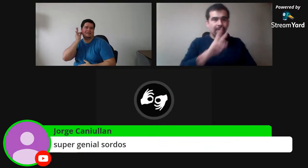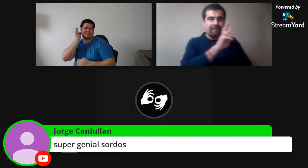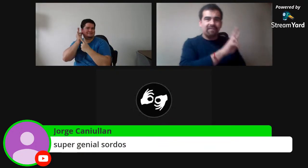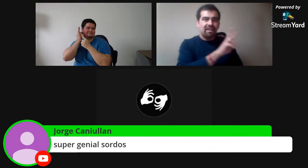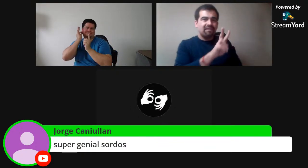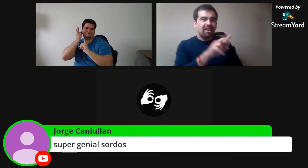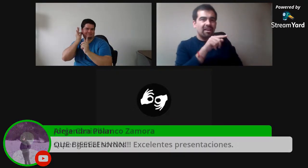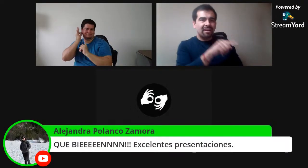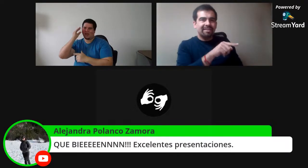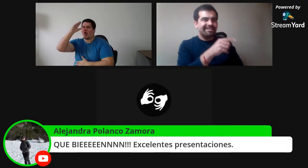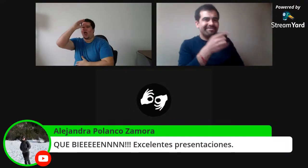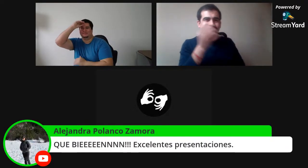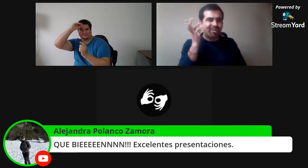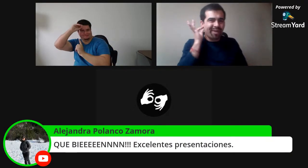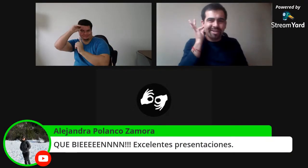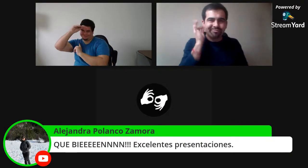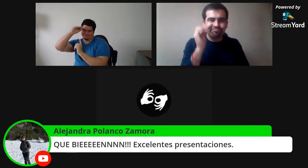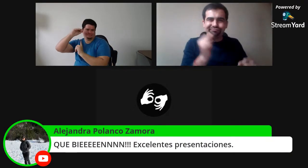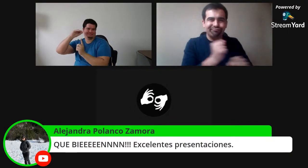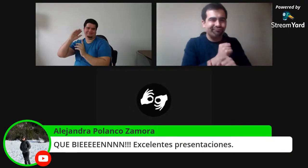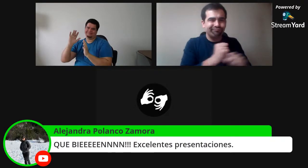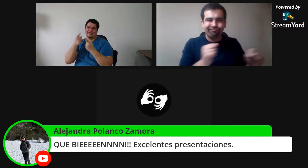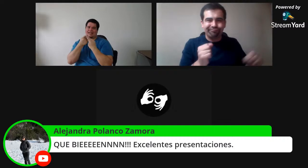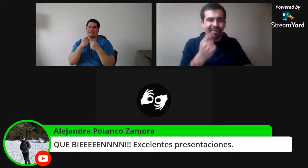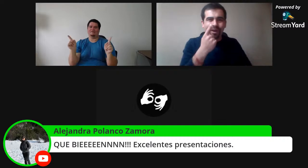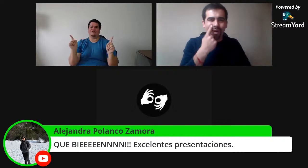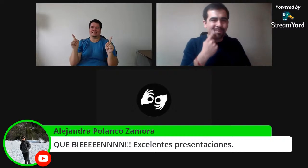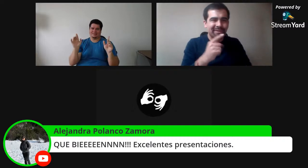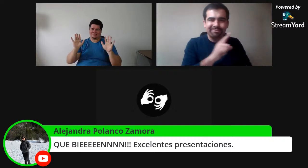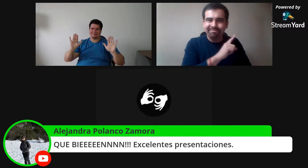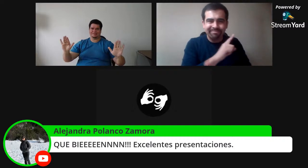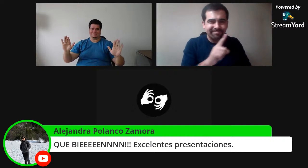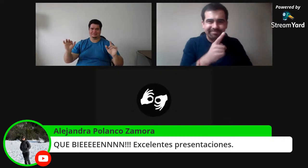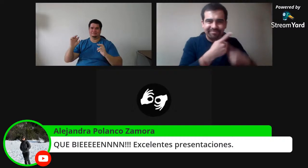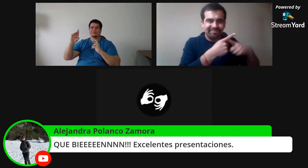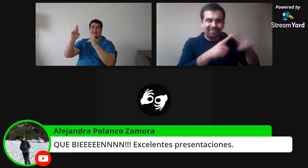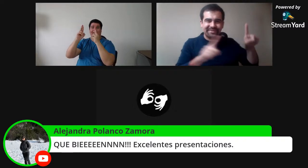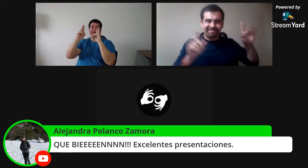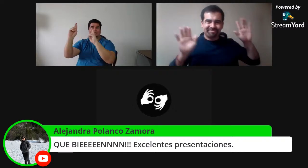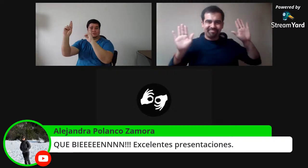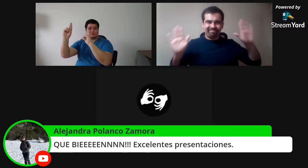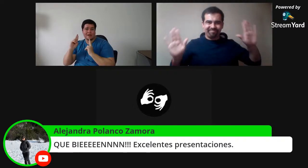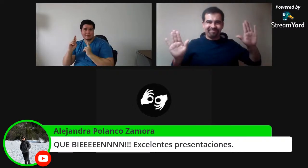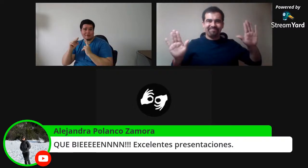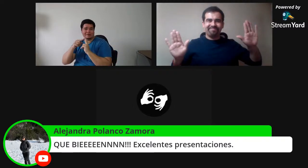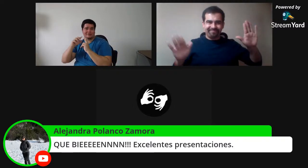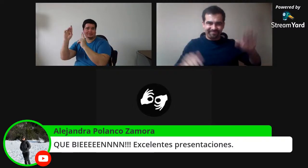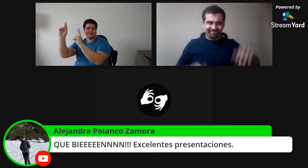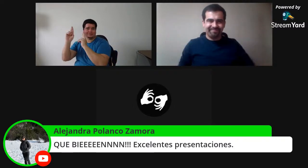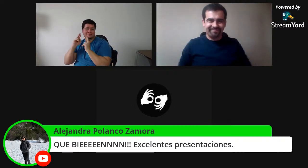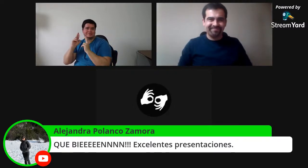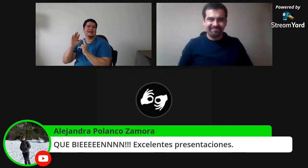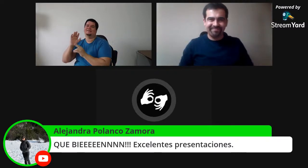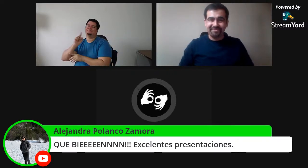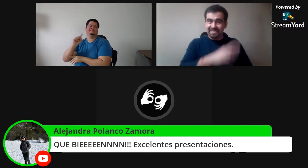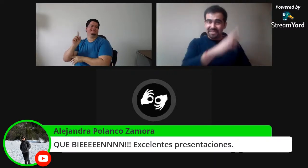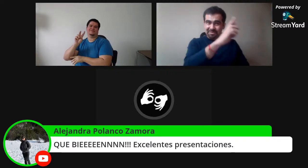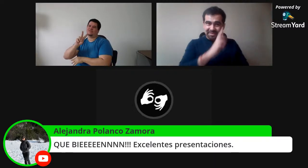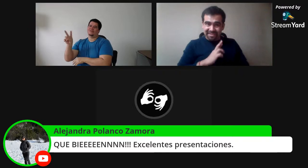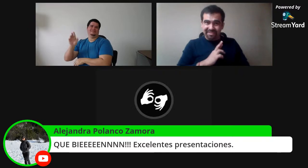es lo que se representó